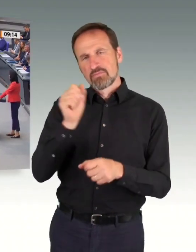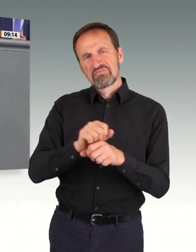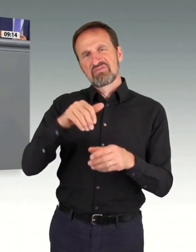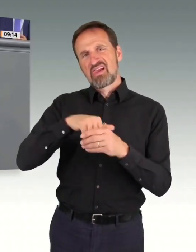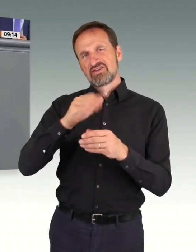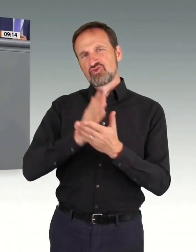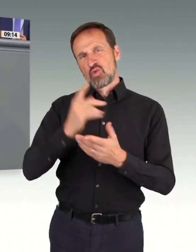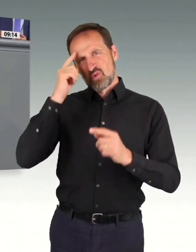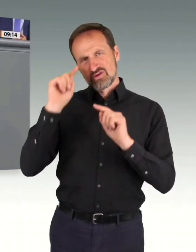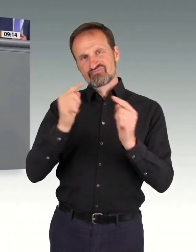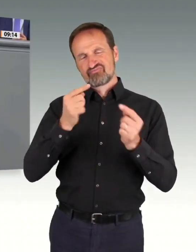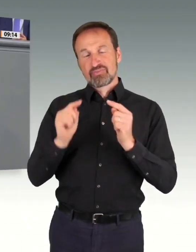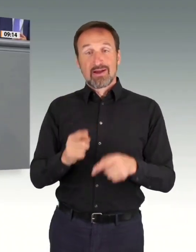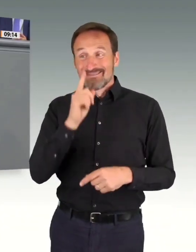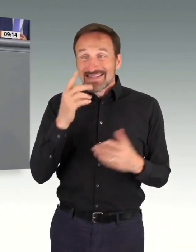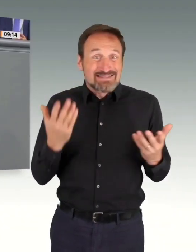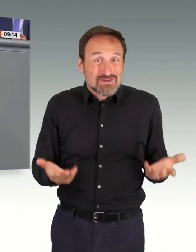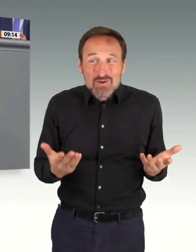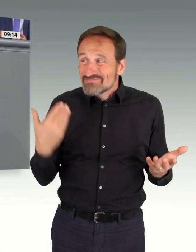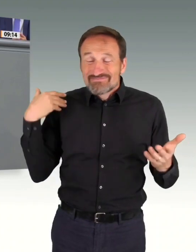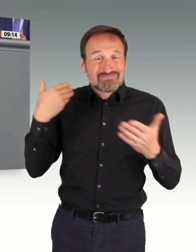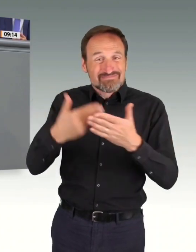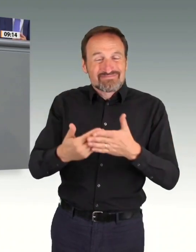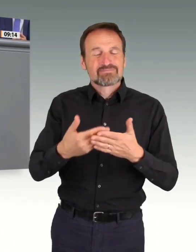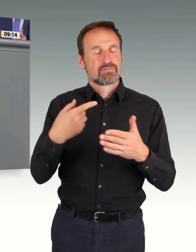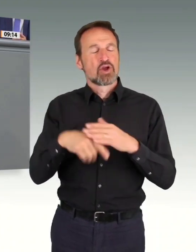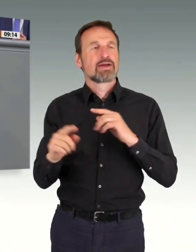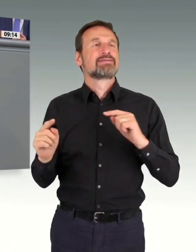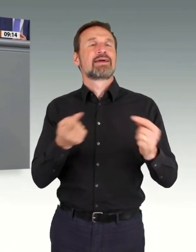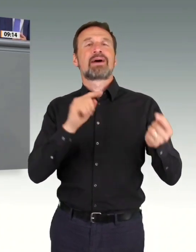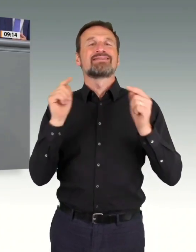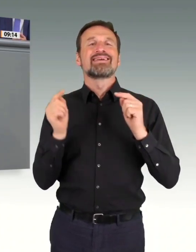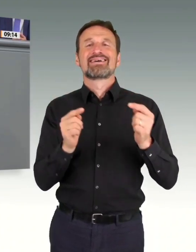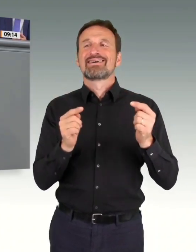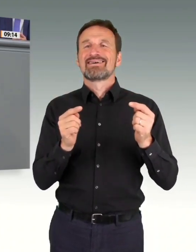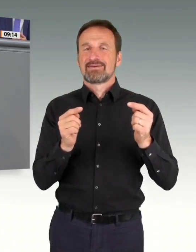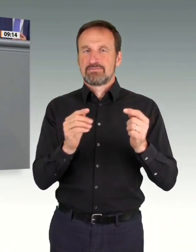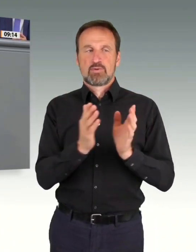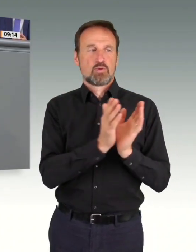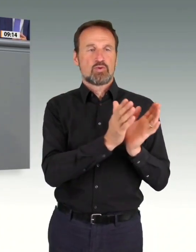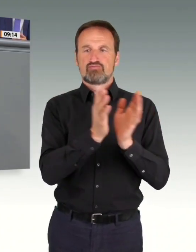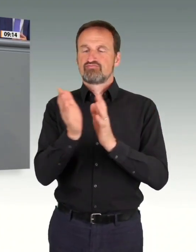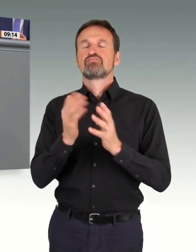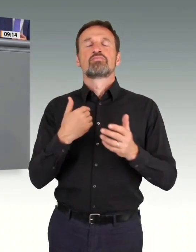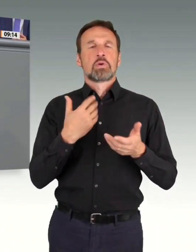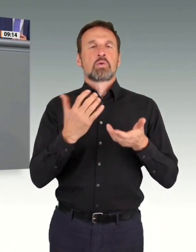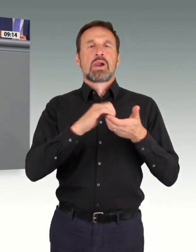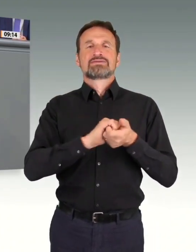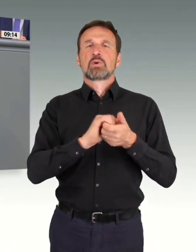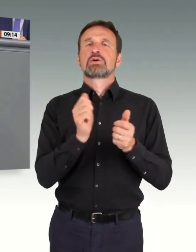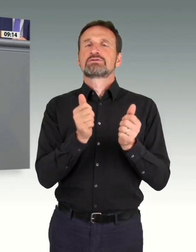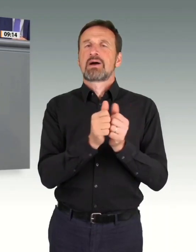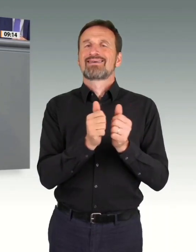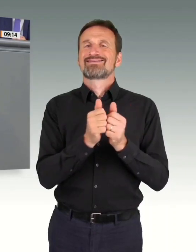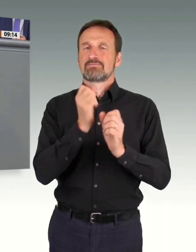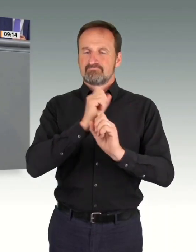Zwischenzeit im Zuge der Debatte eine Verständigung unter den Koalitionspartnern gibt, wie diese